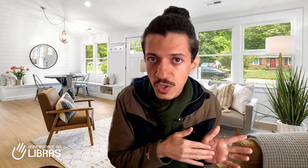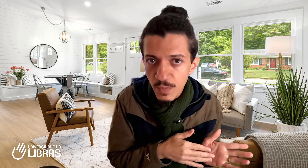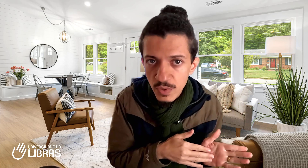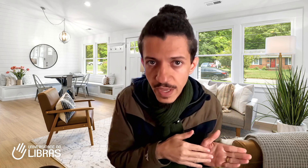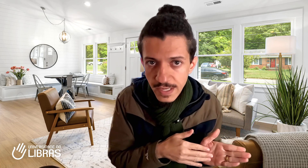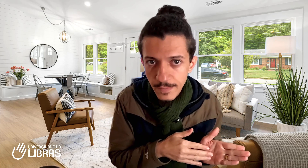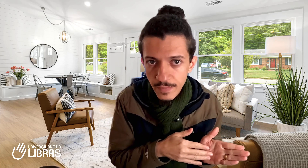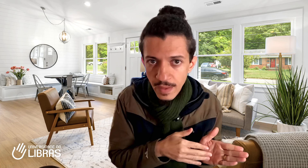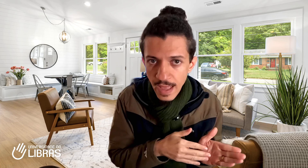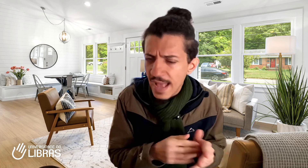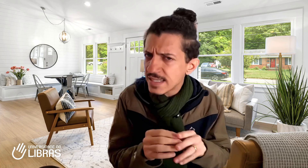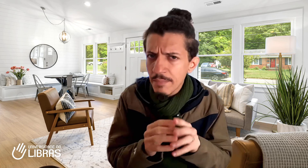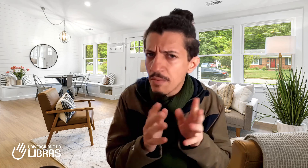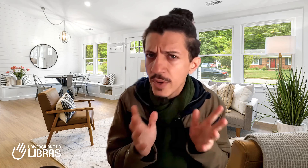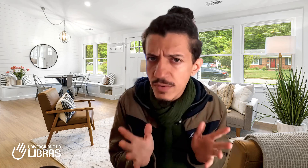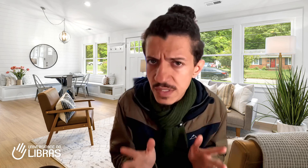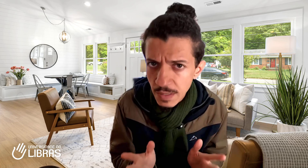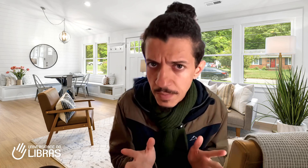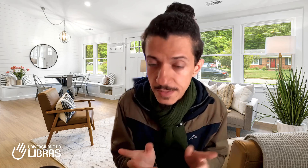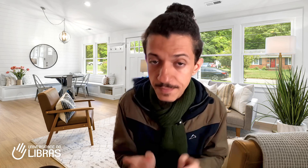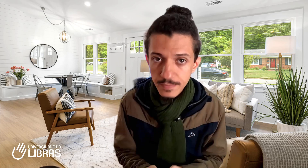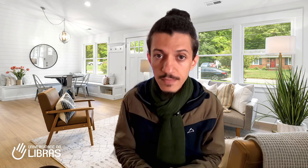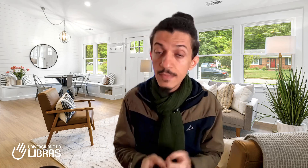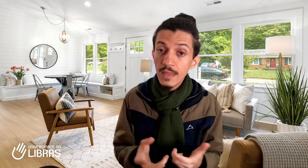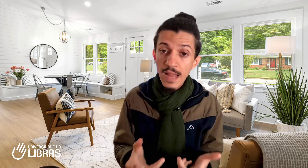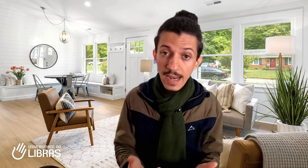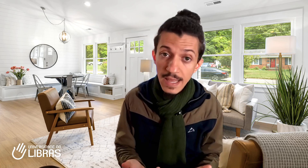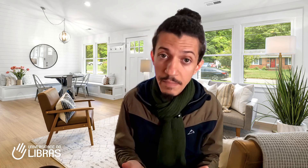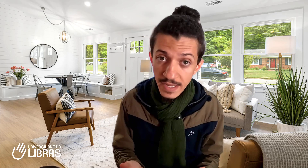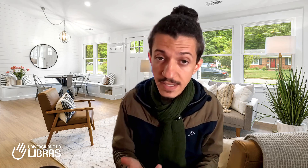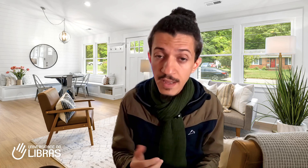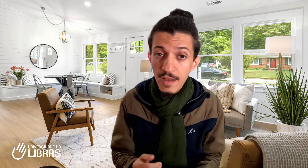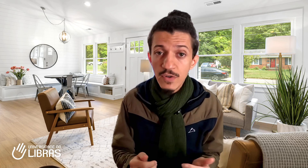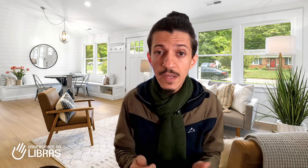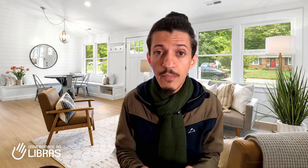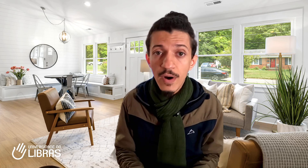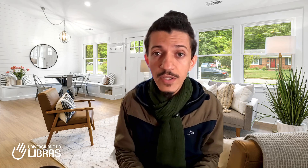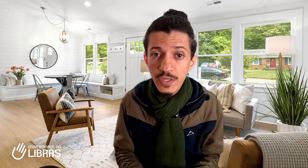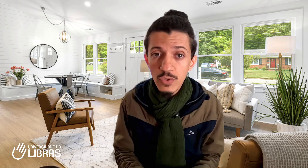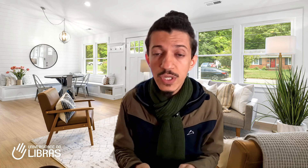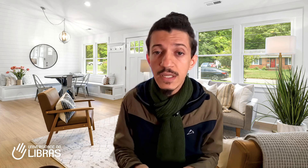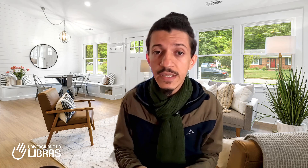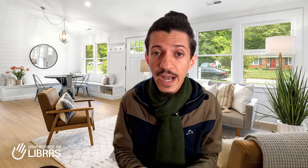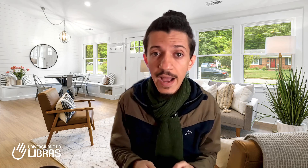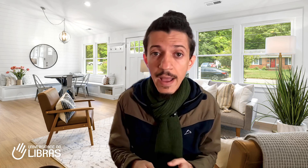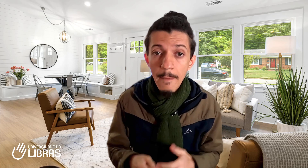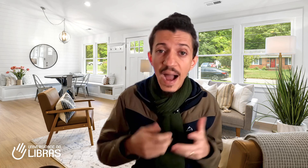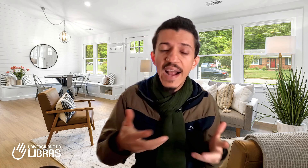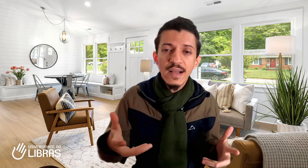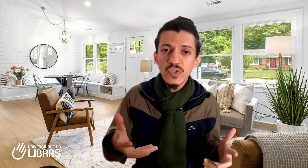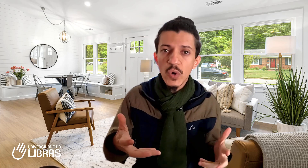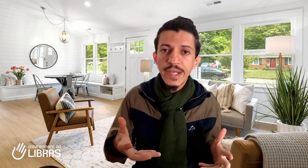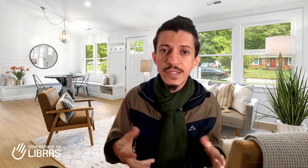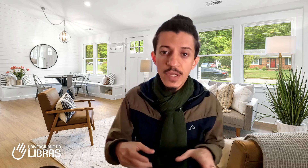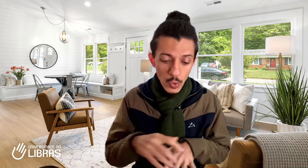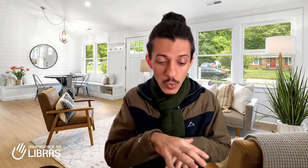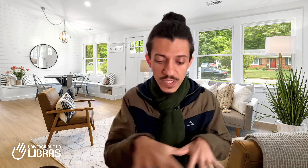português. Exemplo muito simples. Na Libras, você pode utilizar marcações no seu